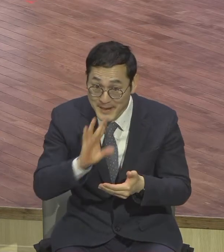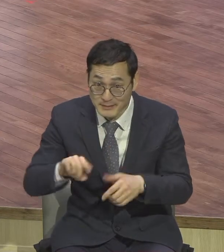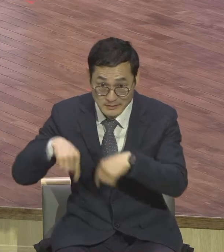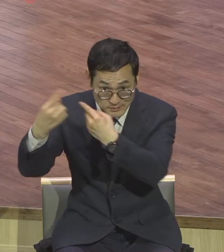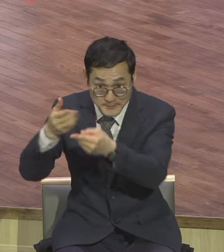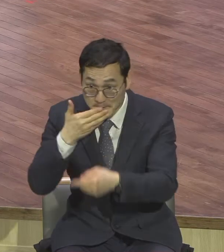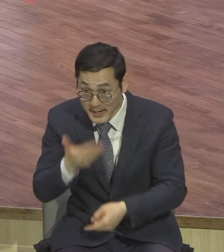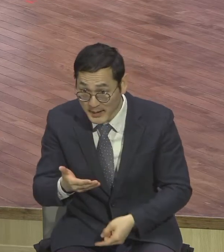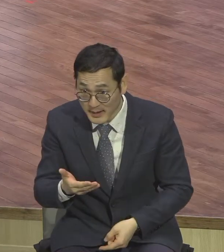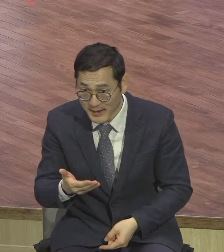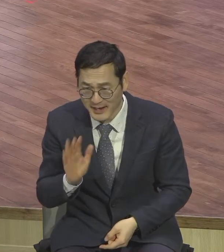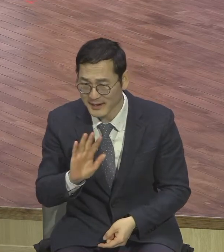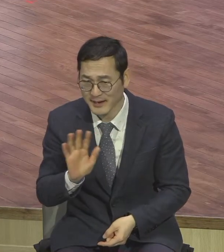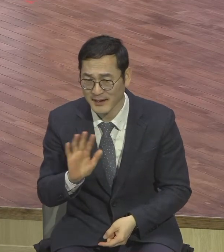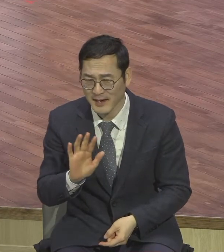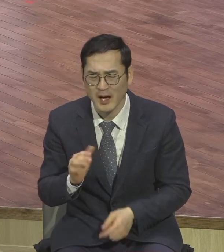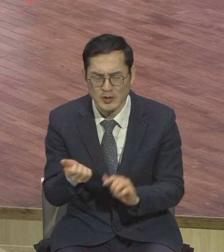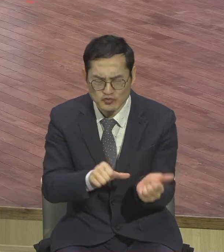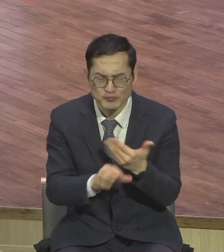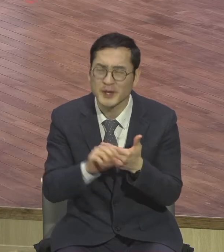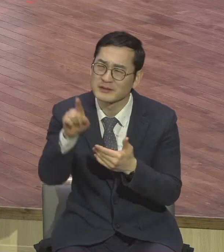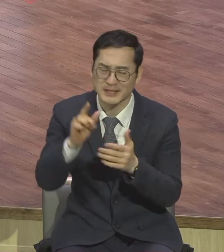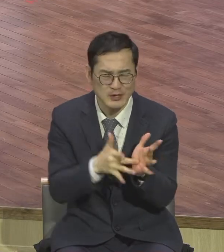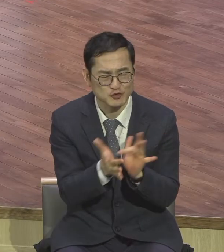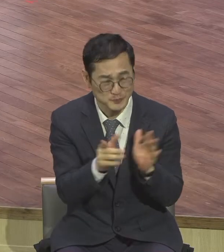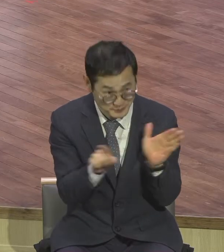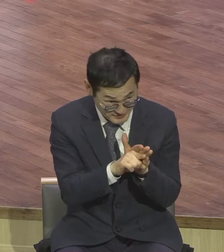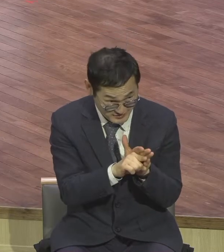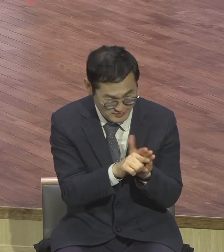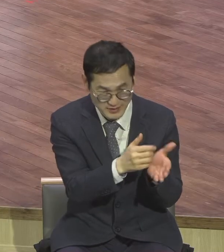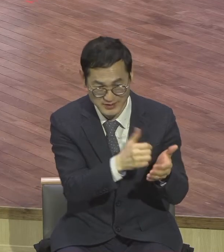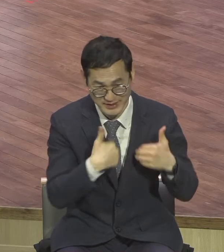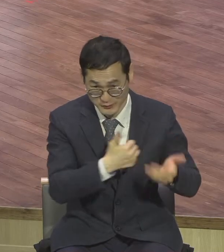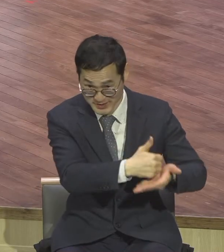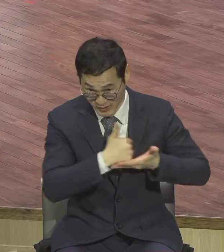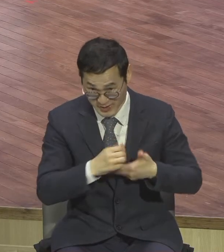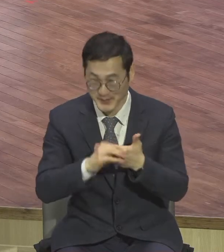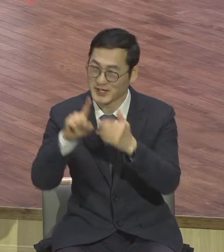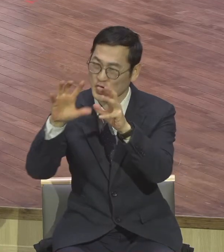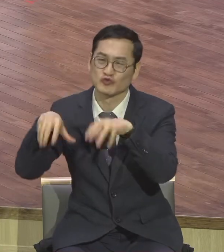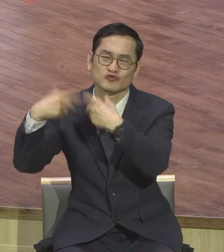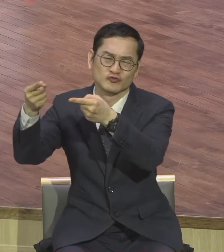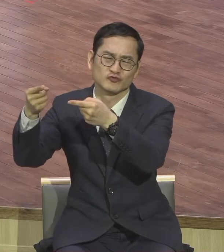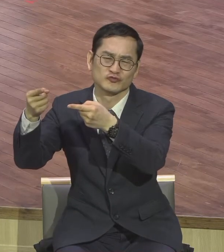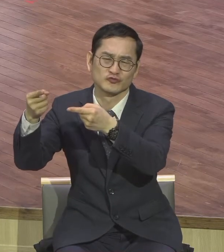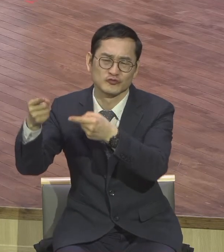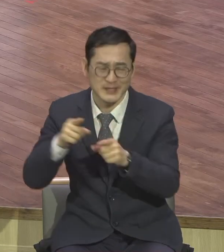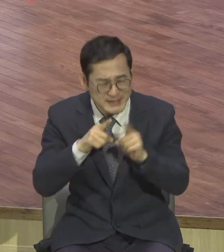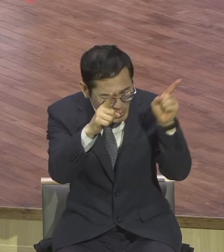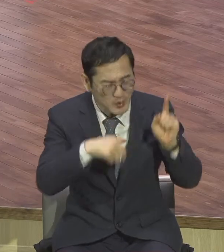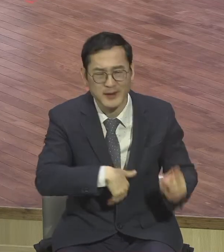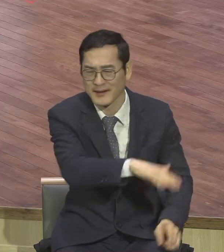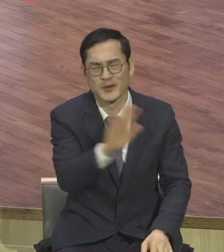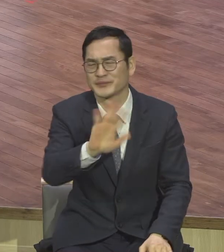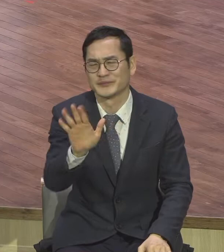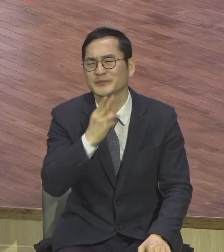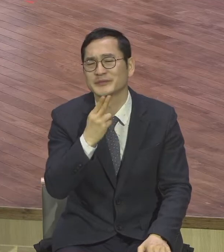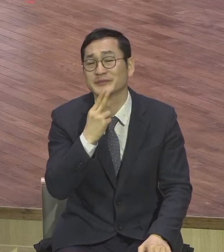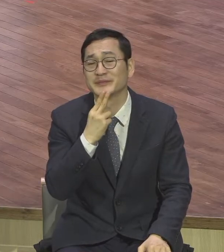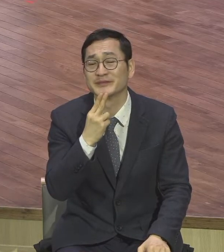죽으면 천국 가지요. 예수 믿으면 무조건 천국 갑니다. 우리는 지옥 갈 자격이 상실되었어요. 천국 가는데